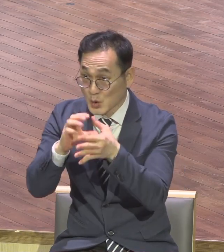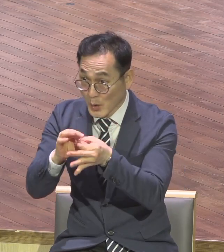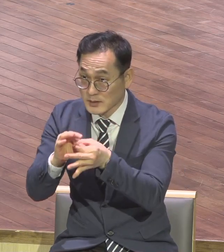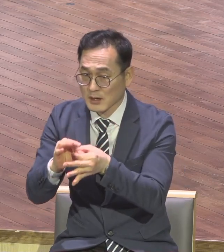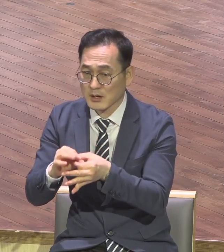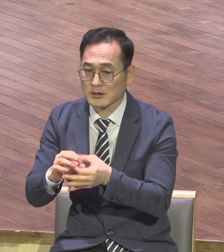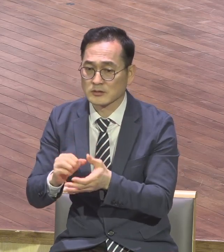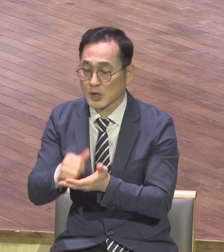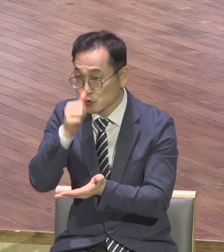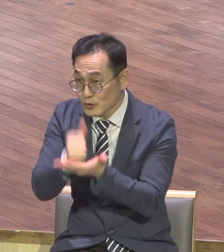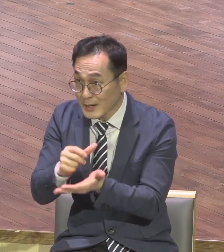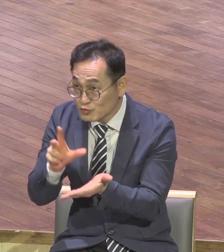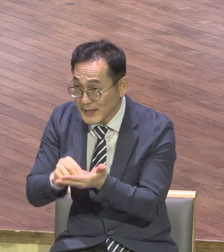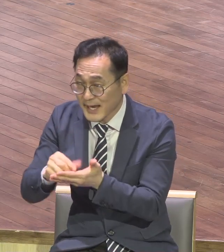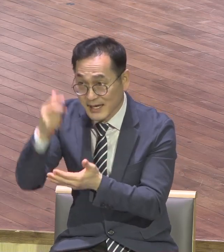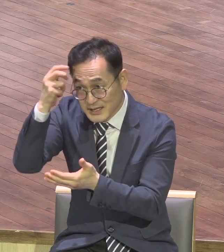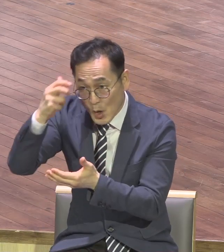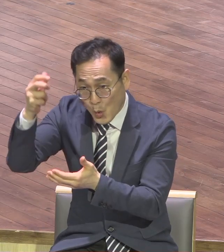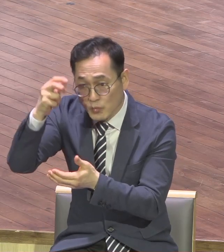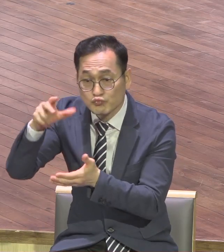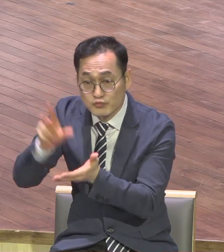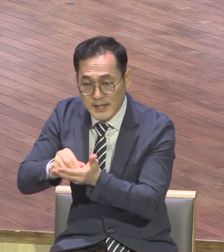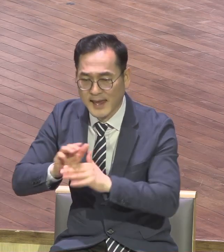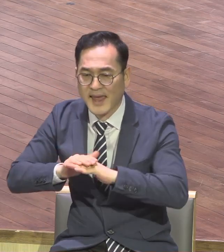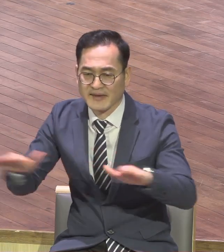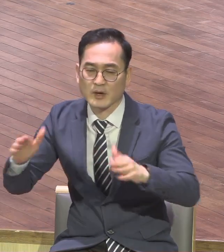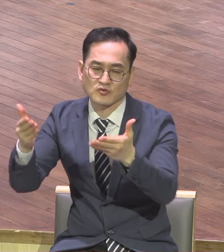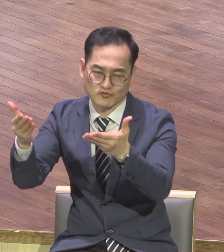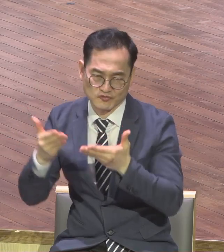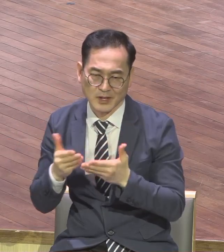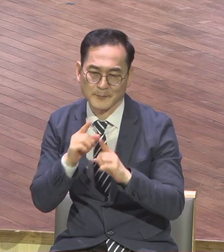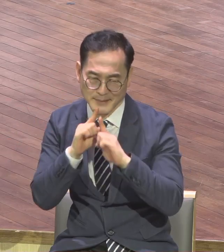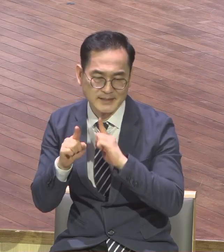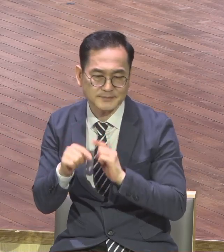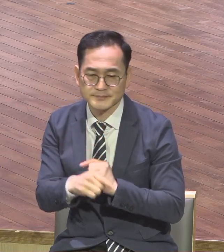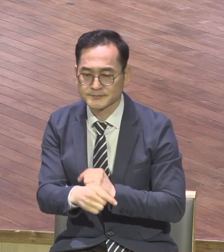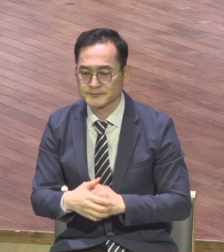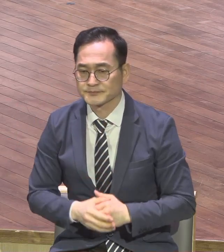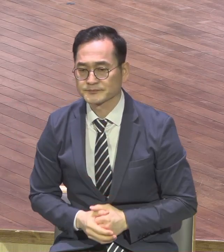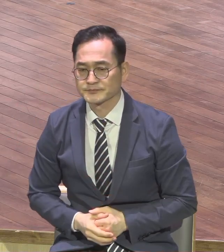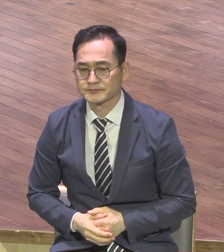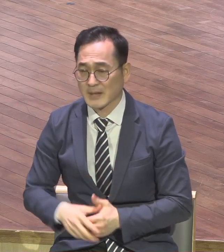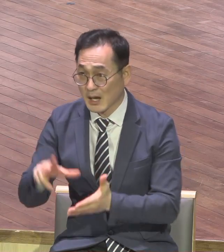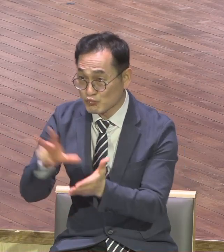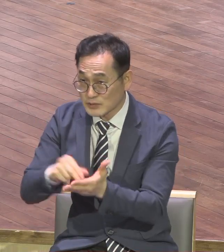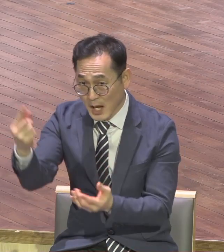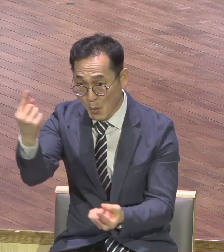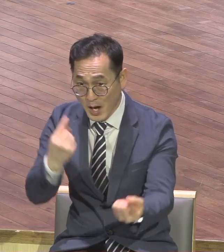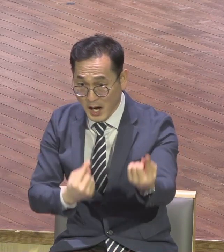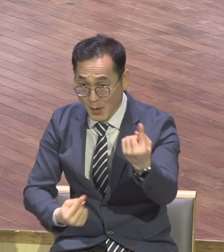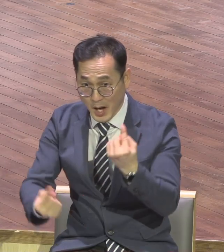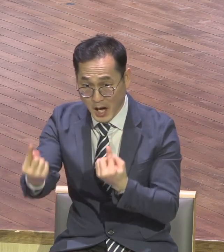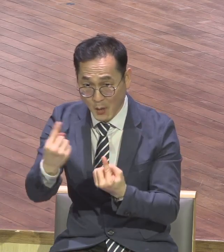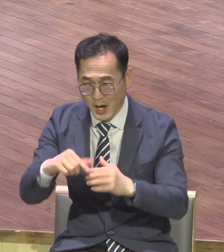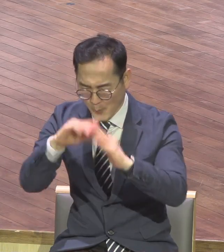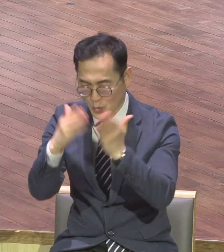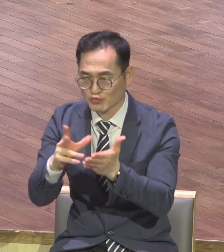완벽하게 해결해 주겠다 여러분 문제 올 때는 모든 문제 해결자 대신 예수